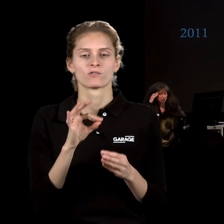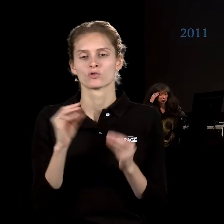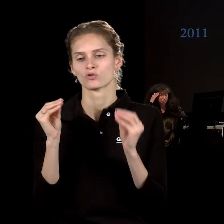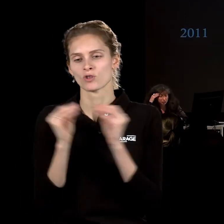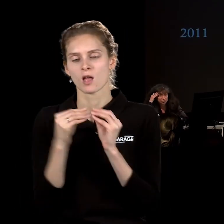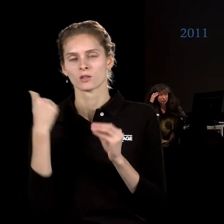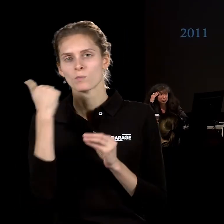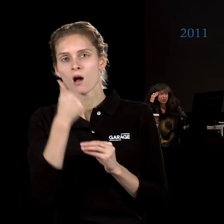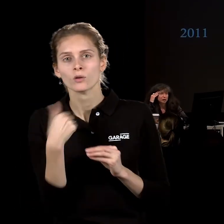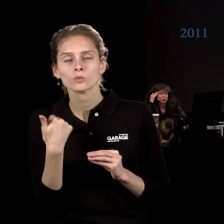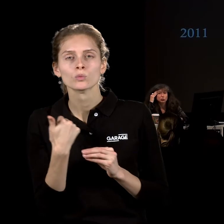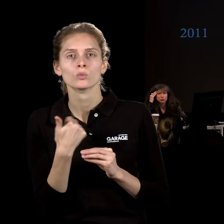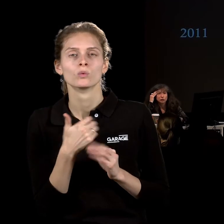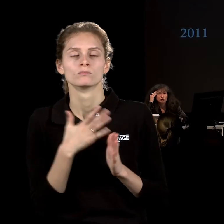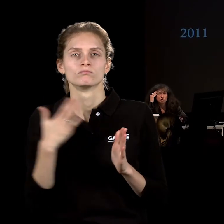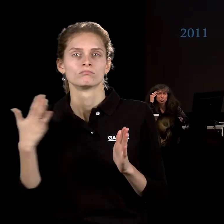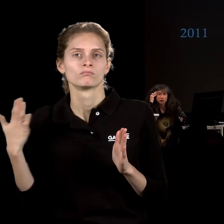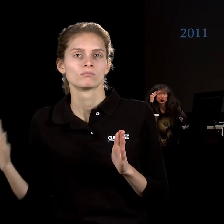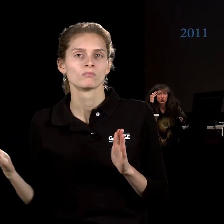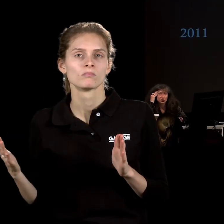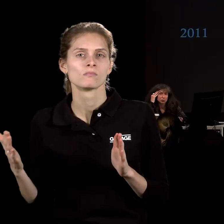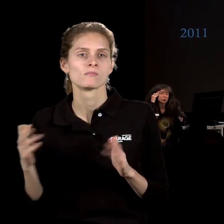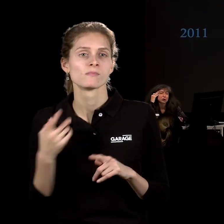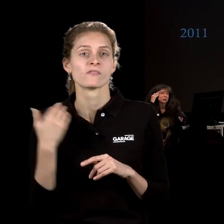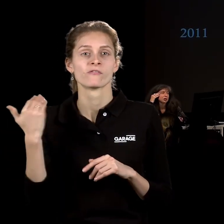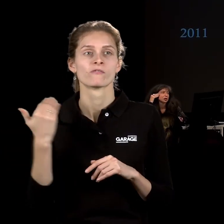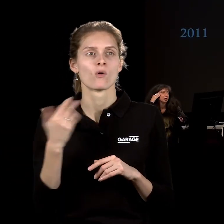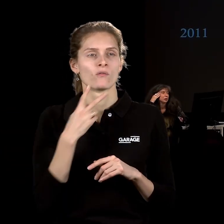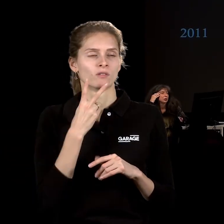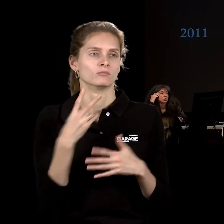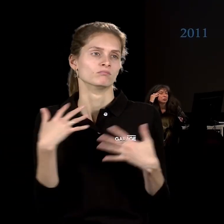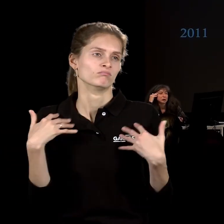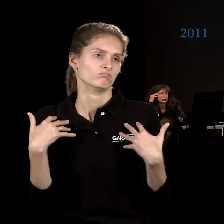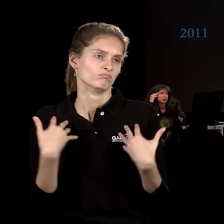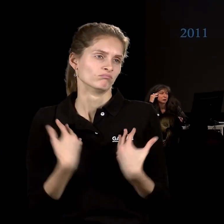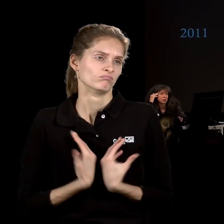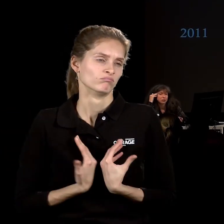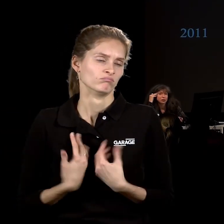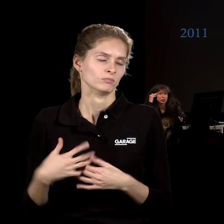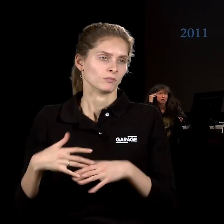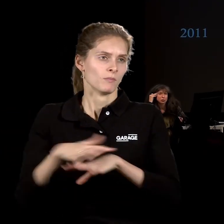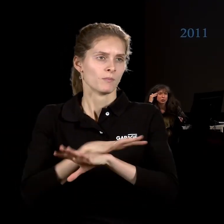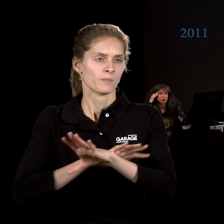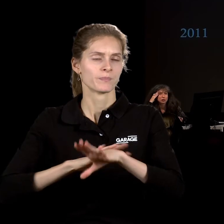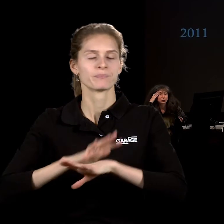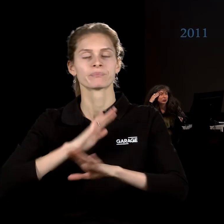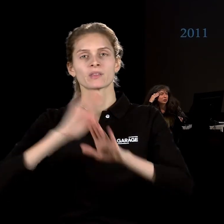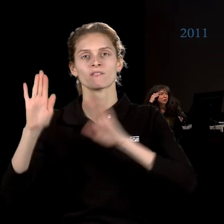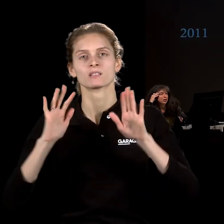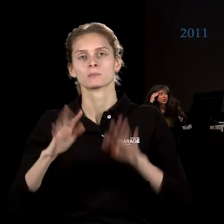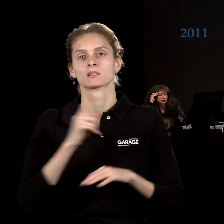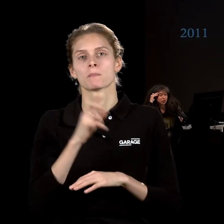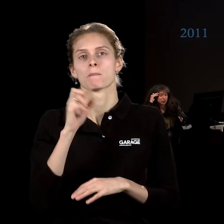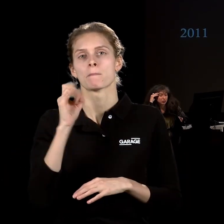эти работы могут оказаться почти мрачными. Такое пространство, выставка, которая показана в